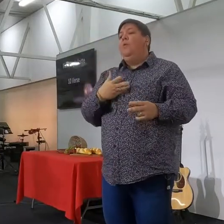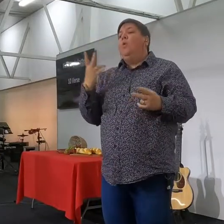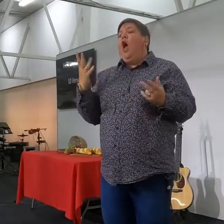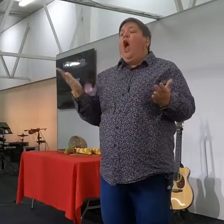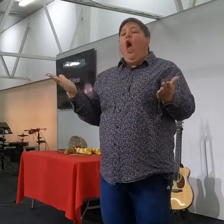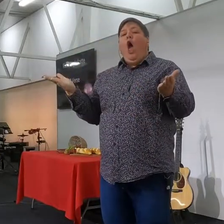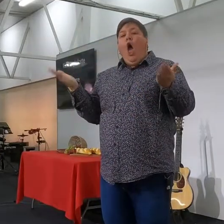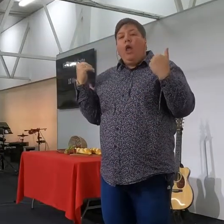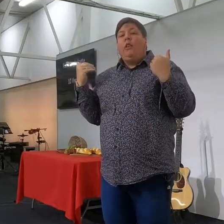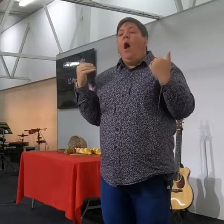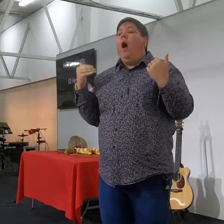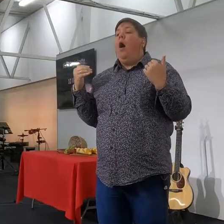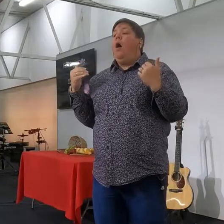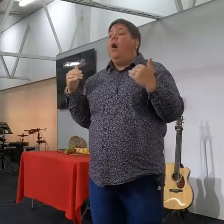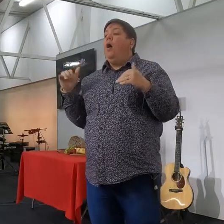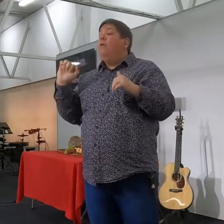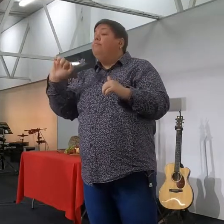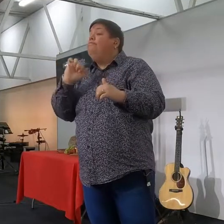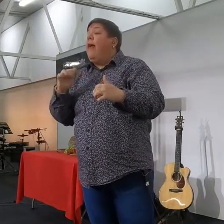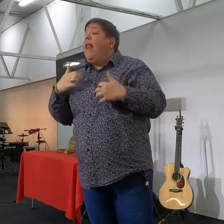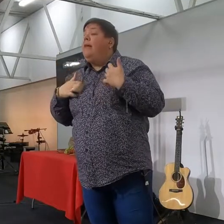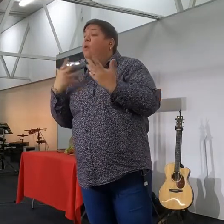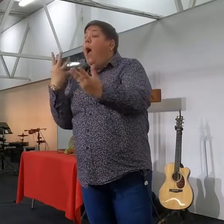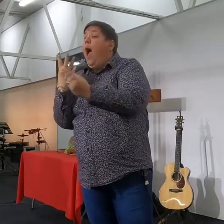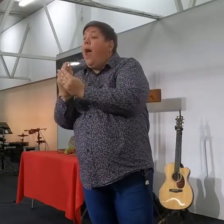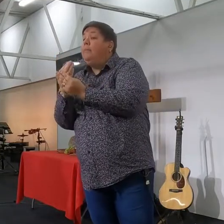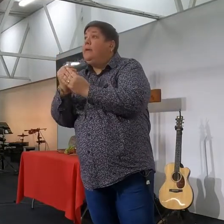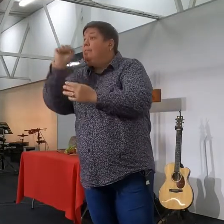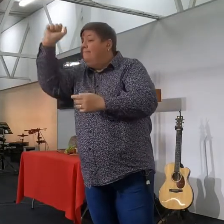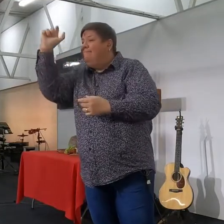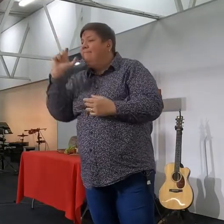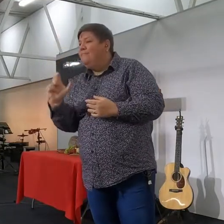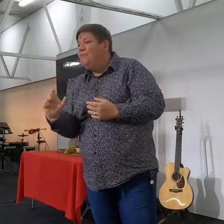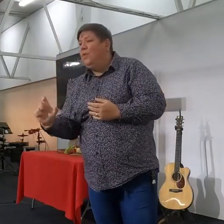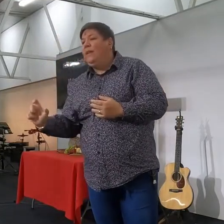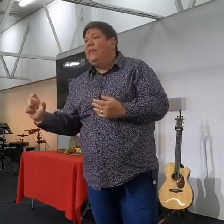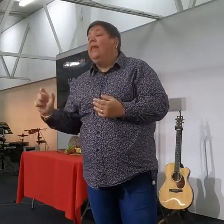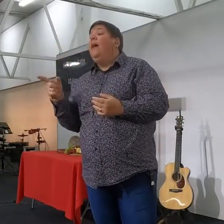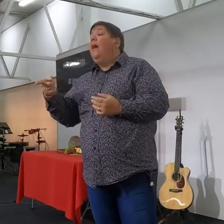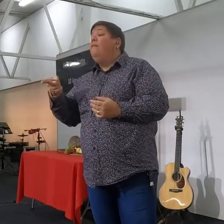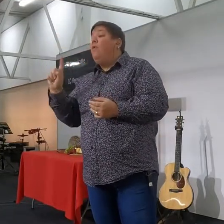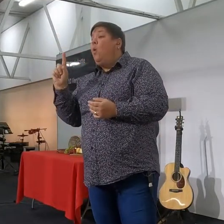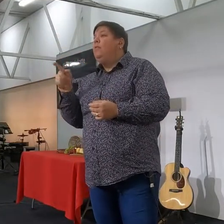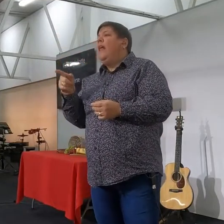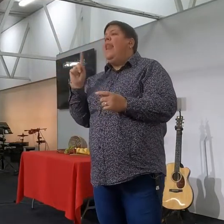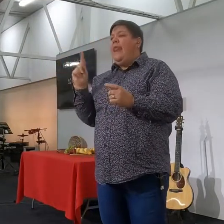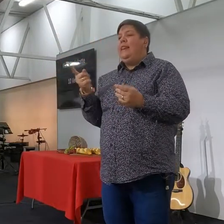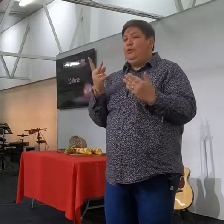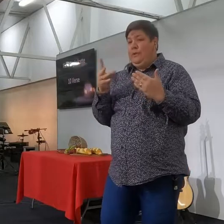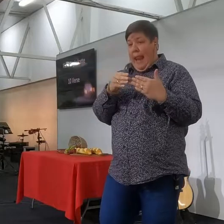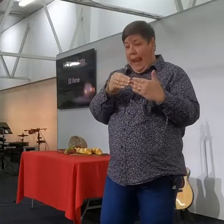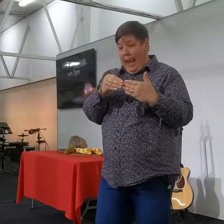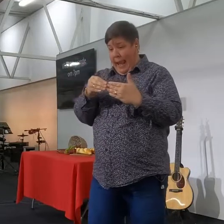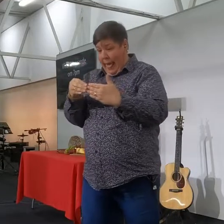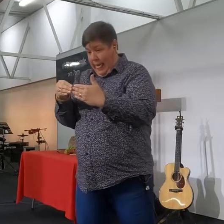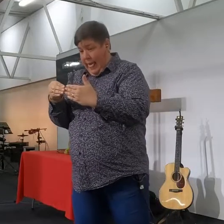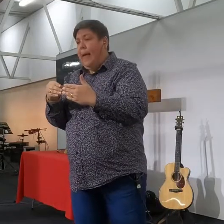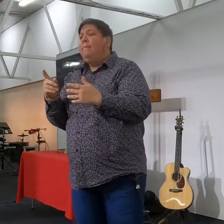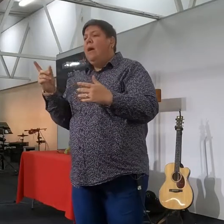ek gaan vir ons uitdag om ons leven ook aan te pas volgens die woord, en vir oogend is half en half net die inleiding, maar ek wil jou, ek wil jou rarig uitdag,